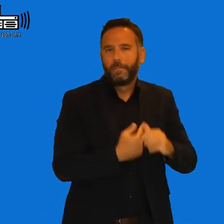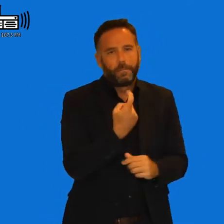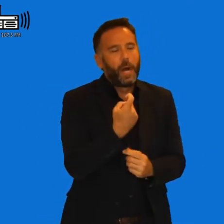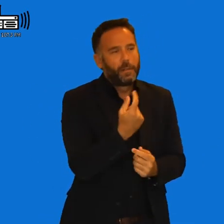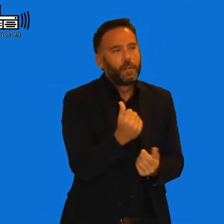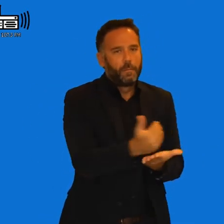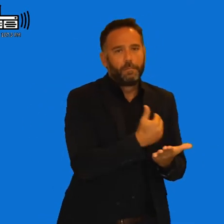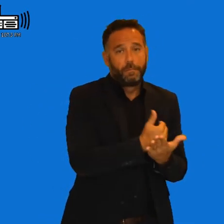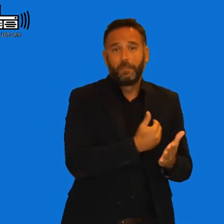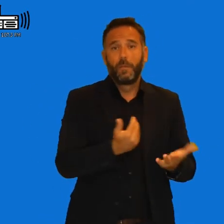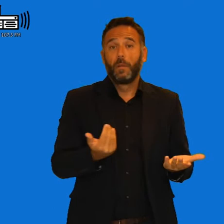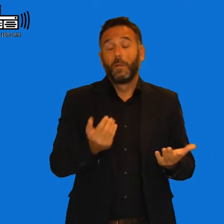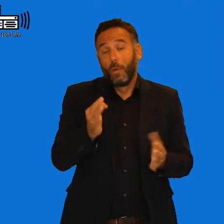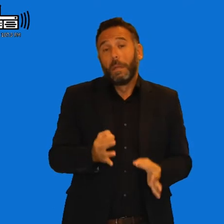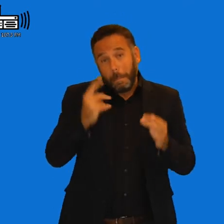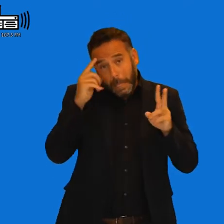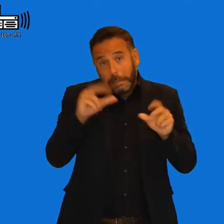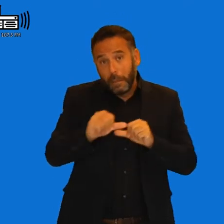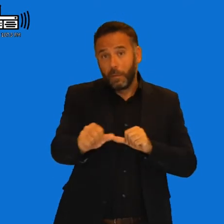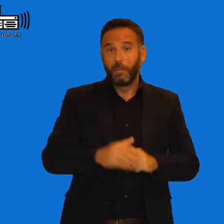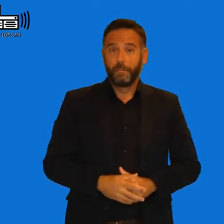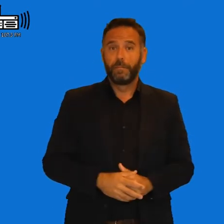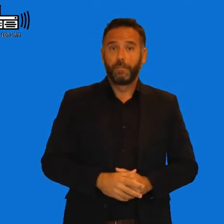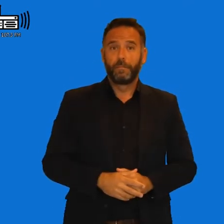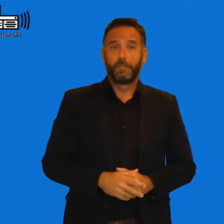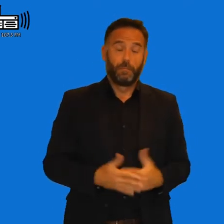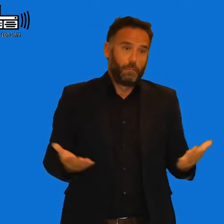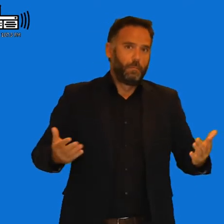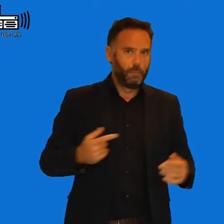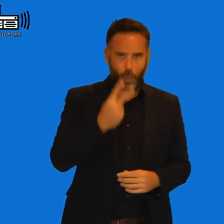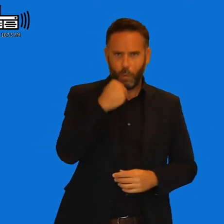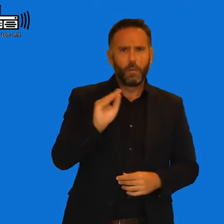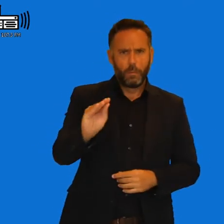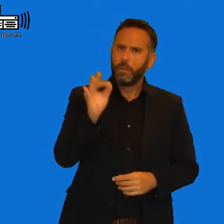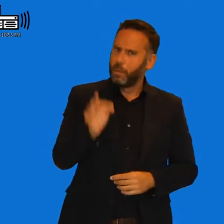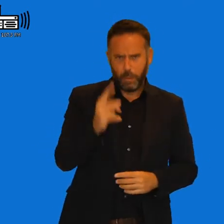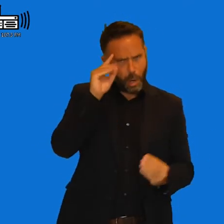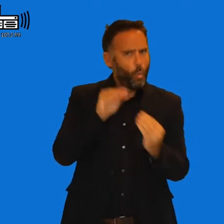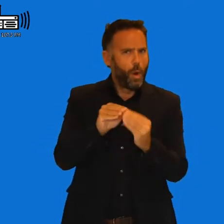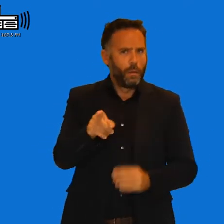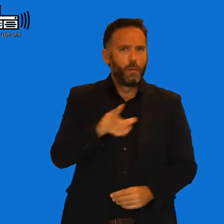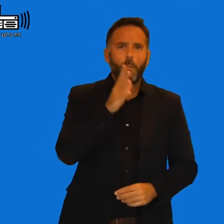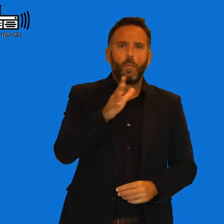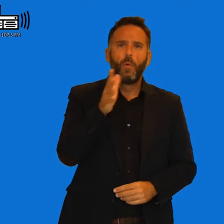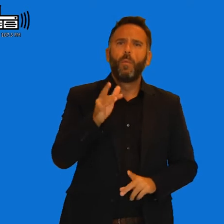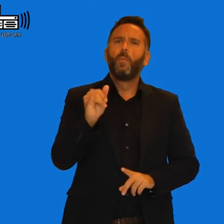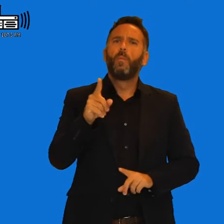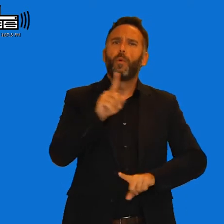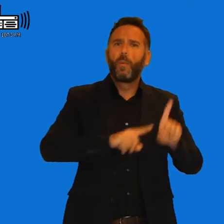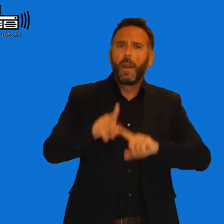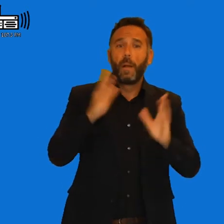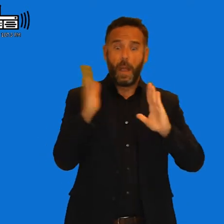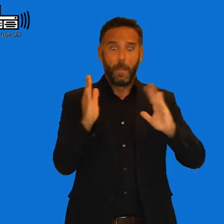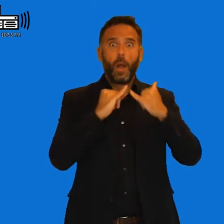Hombre. Sí, sí, sí. O así pienso y creo, ¿No? No, y, hombre, yo, por ejemplo, así de acuerdo contigo, porque fíjate lo que los problemas en los tiempos de crisis